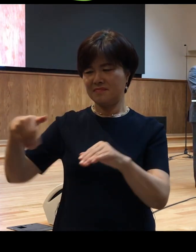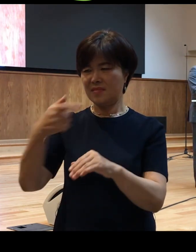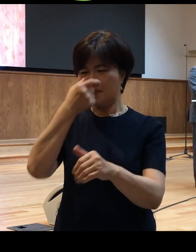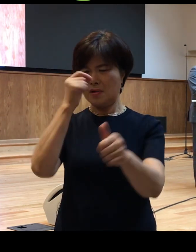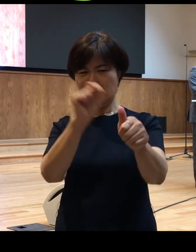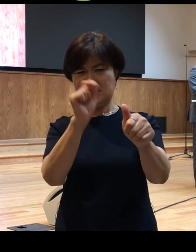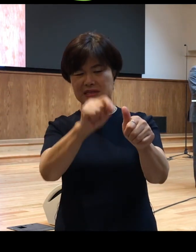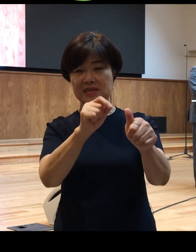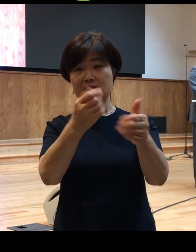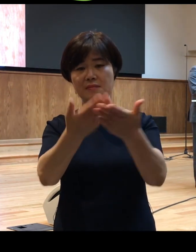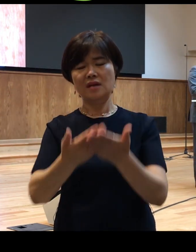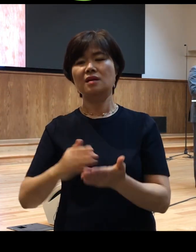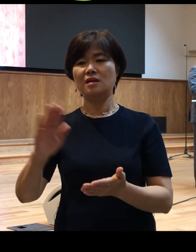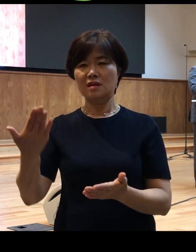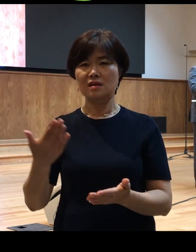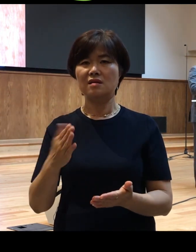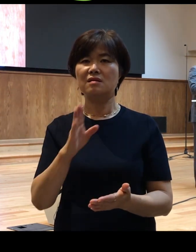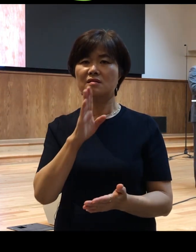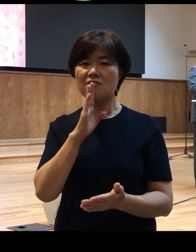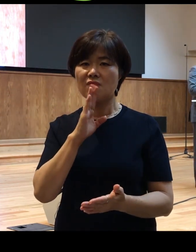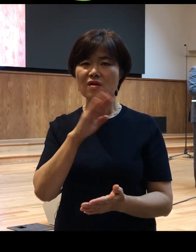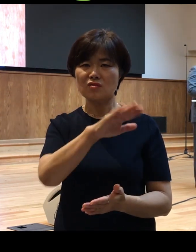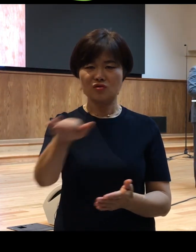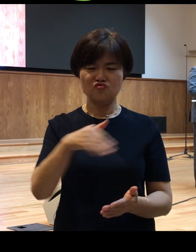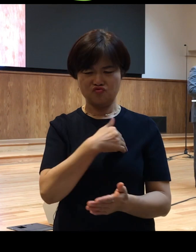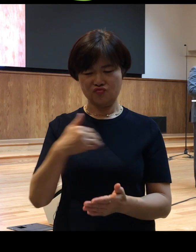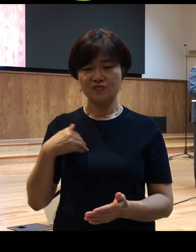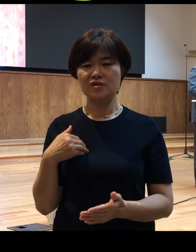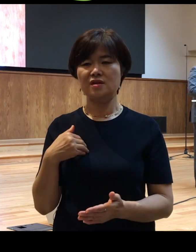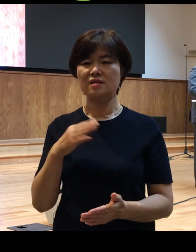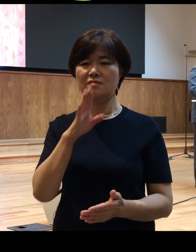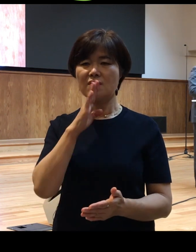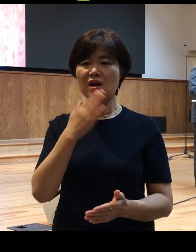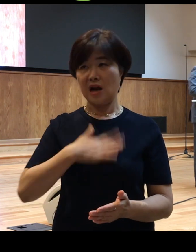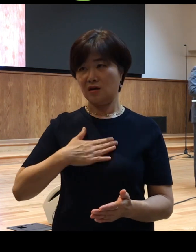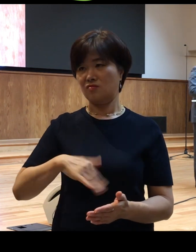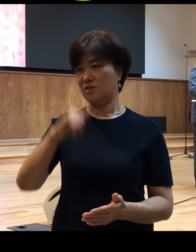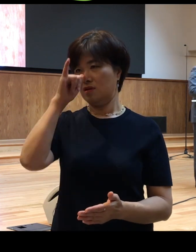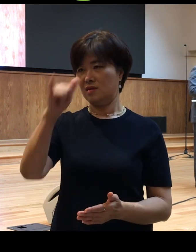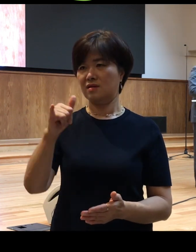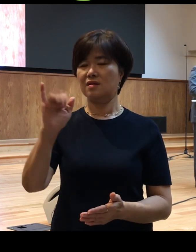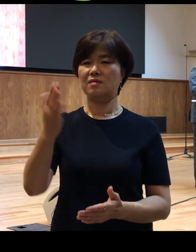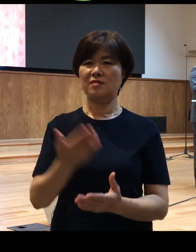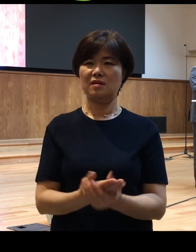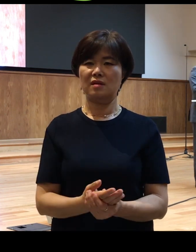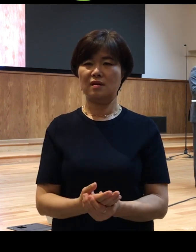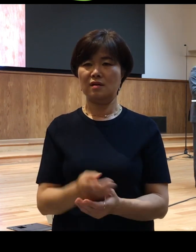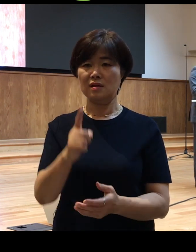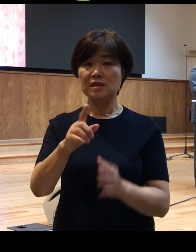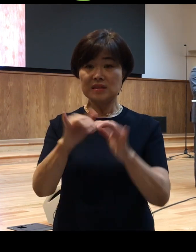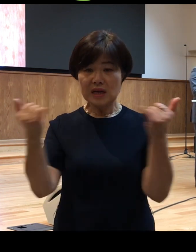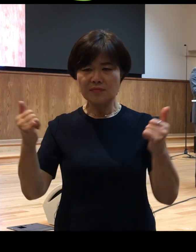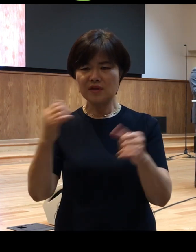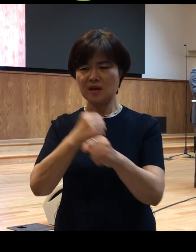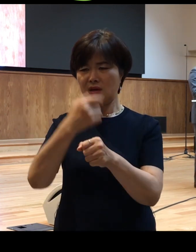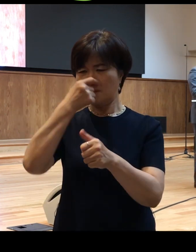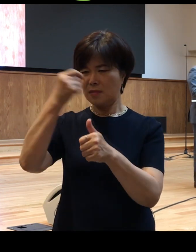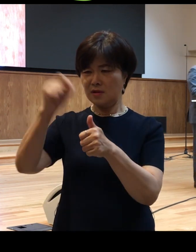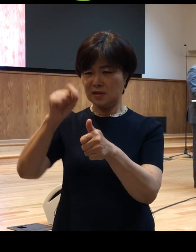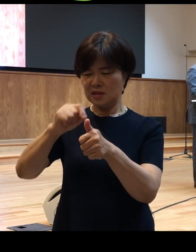우리가 충분히 생각해 볼 수 있는 대목입니다 그는 사람들의 멸시와 천대를 당하면서 아마도